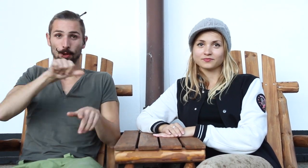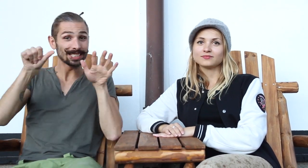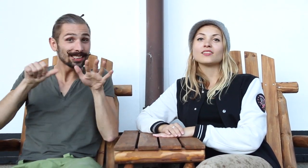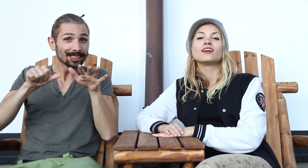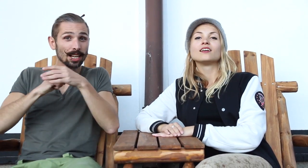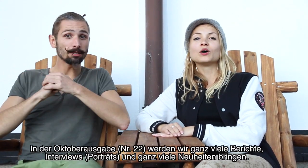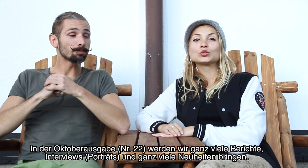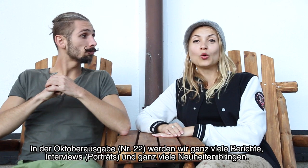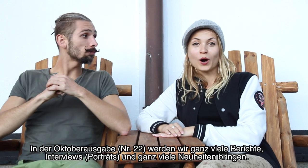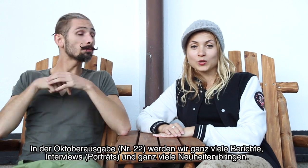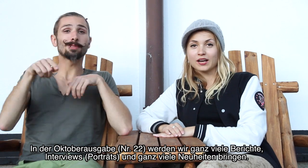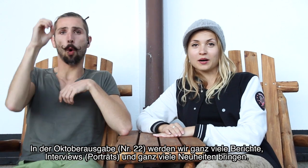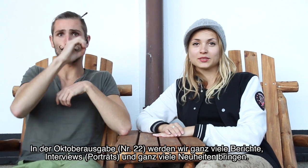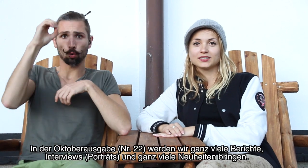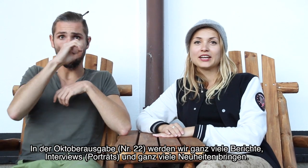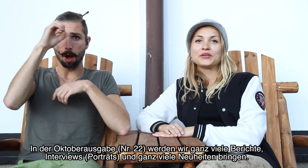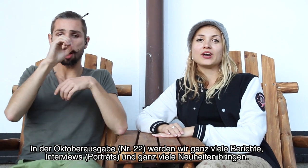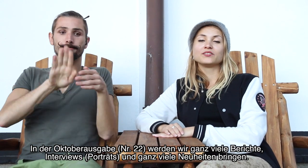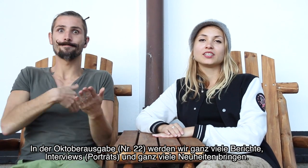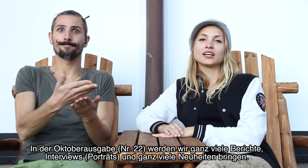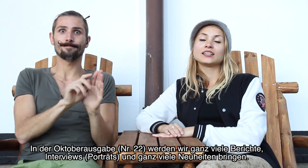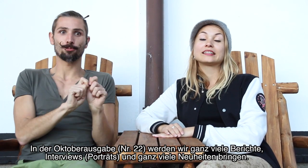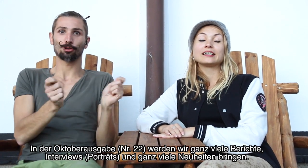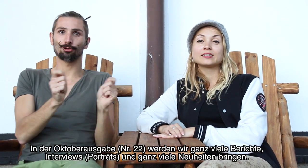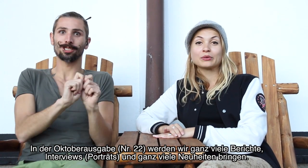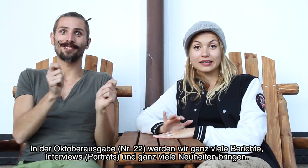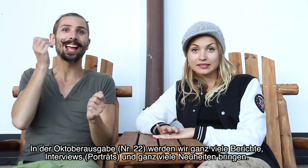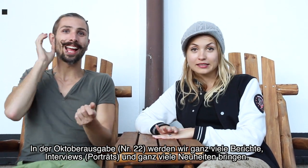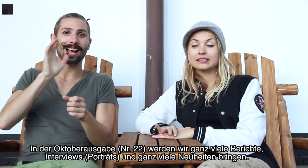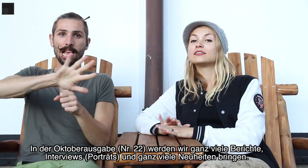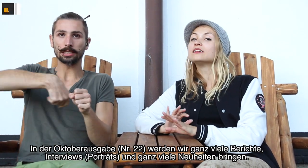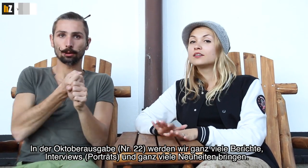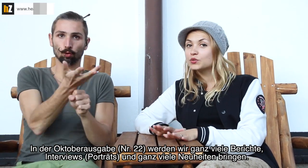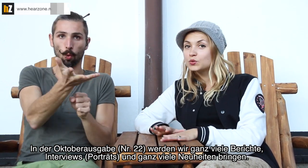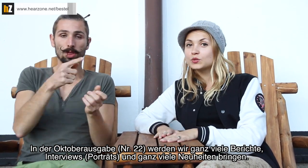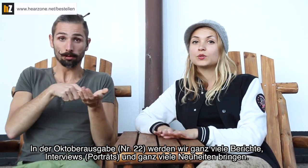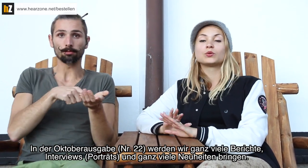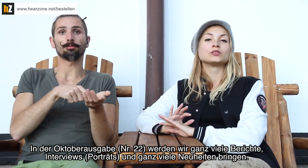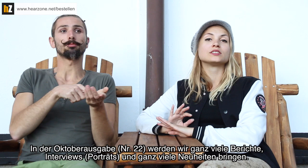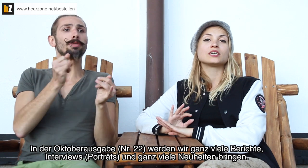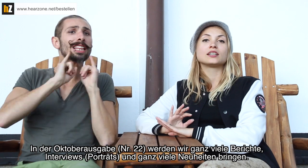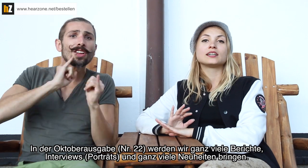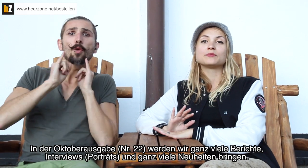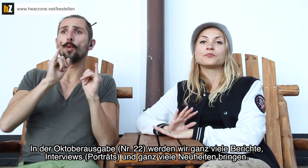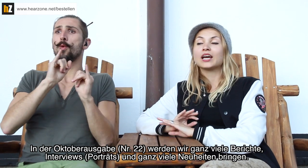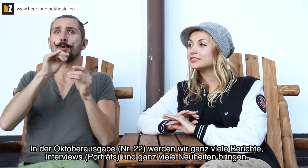In der Oktober-Ausgabe werden wir detaillierte Berichte, Interviews und ganz